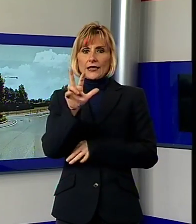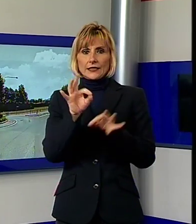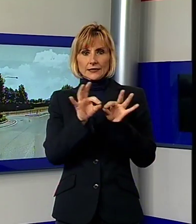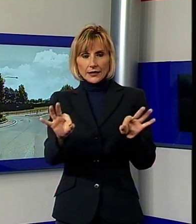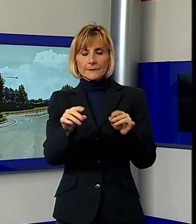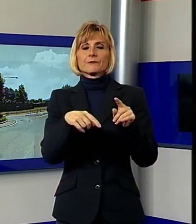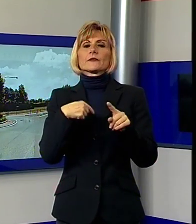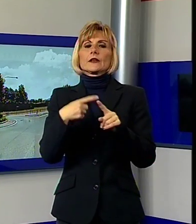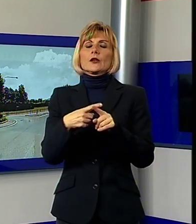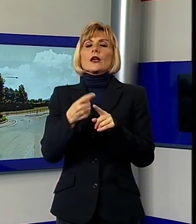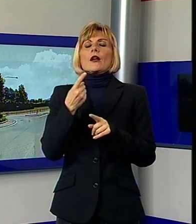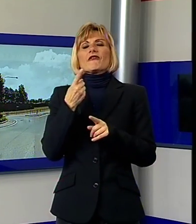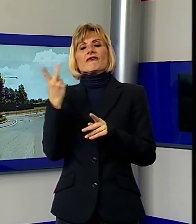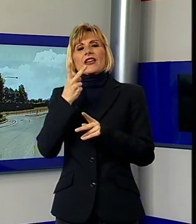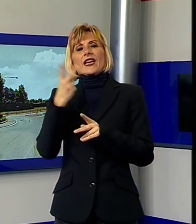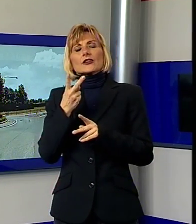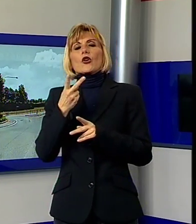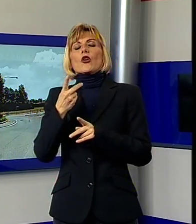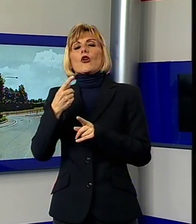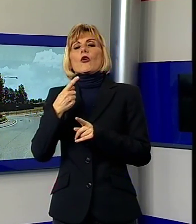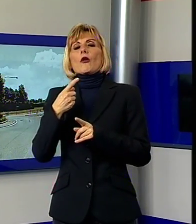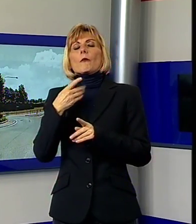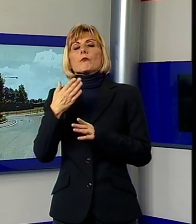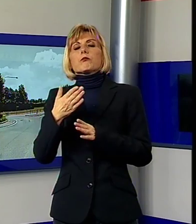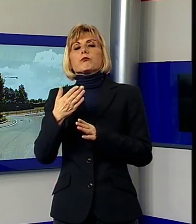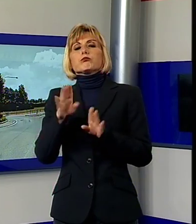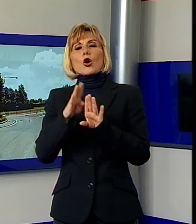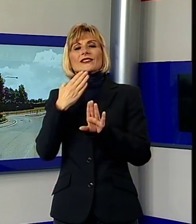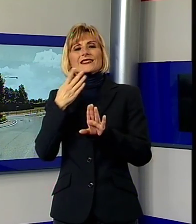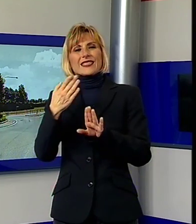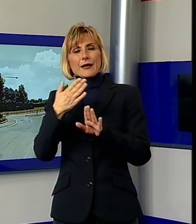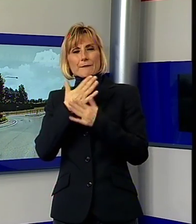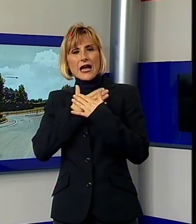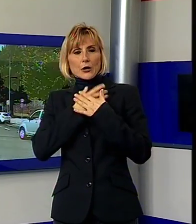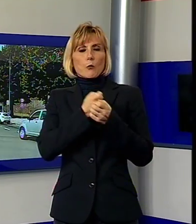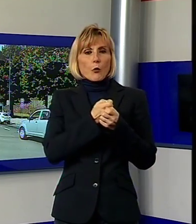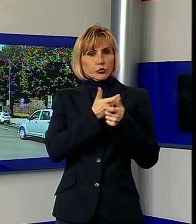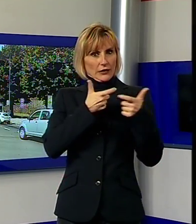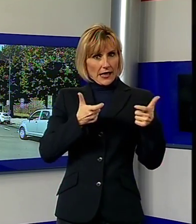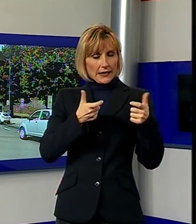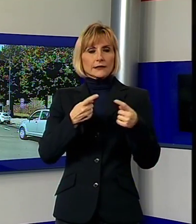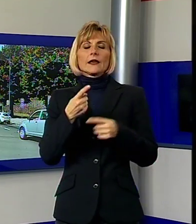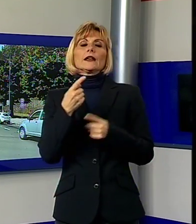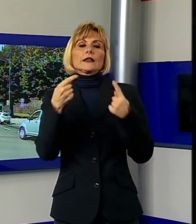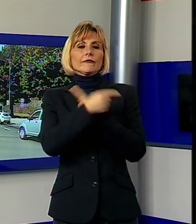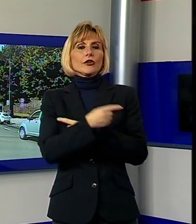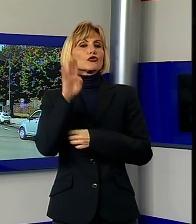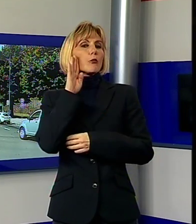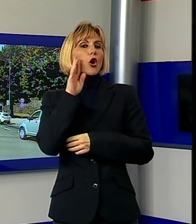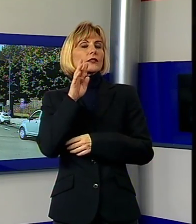circonvallazione all'incrocio con il Brennero prima di Porta Santa Maria e ovviamente più piccola di quella a Porta Elisa. Per far posto